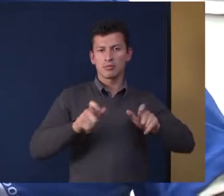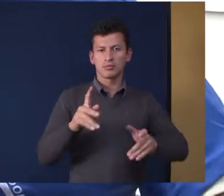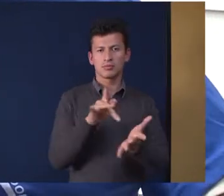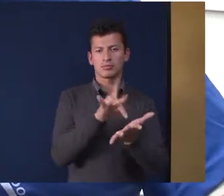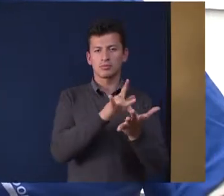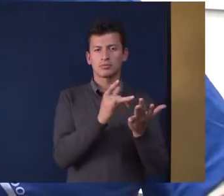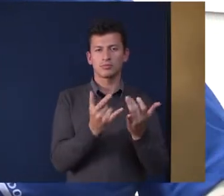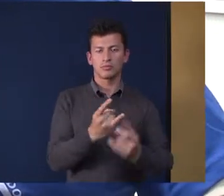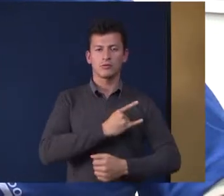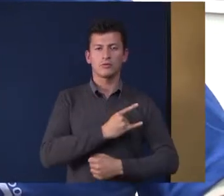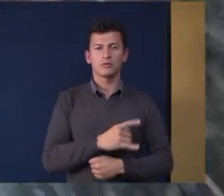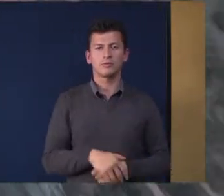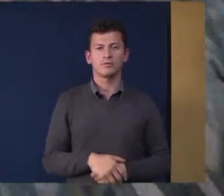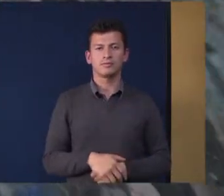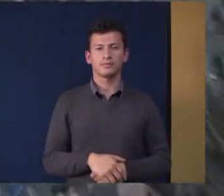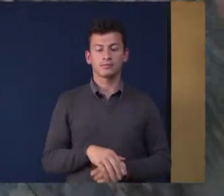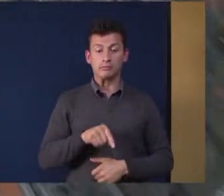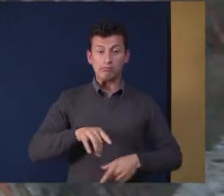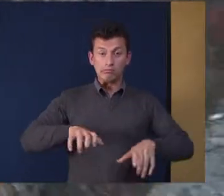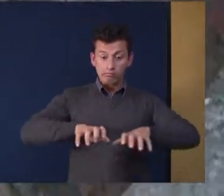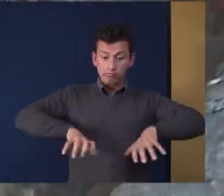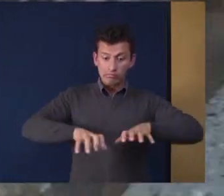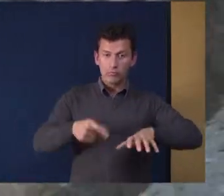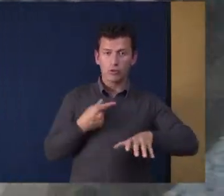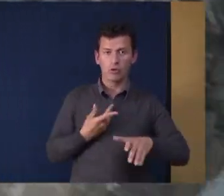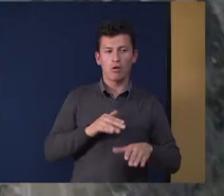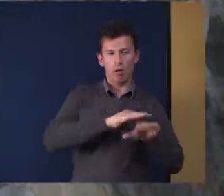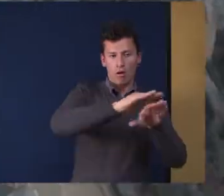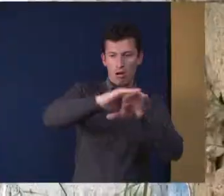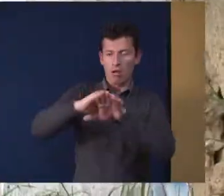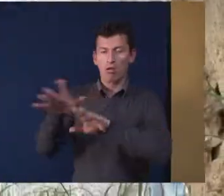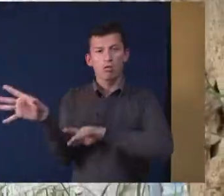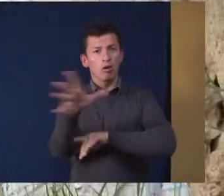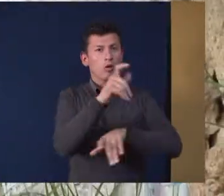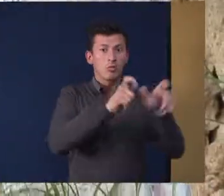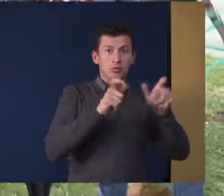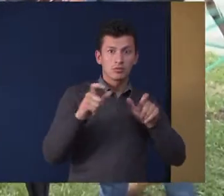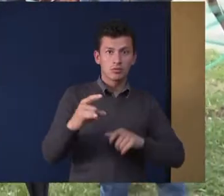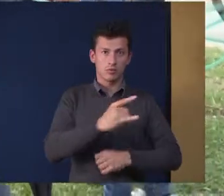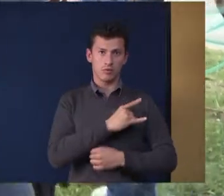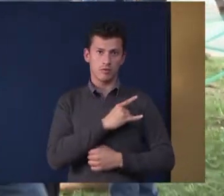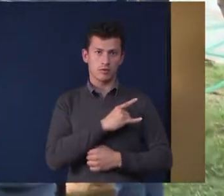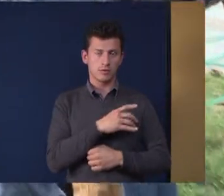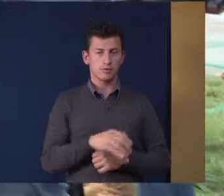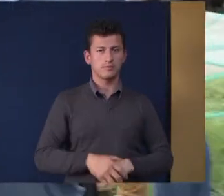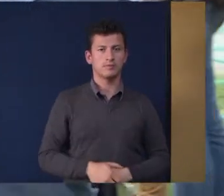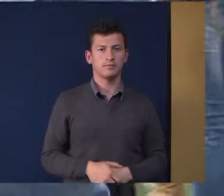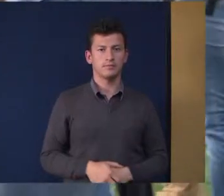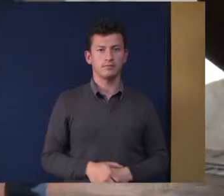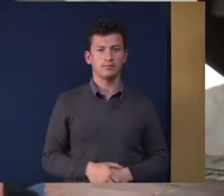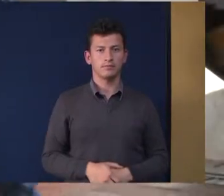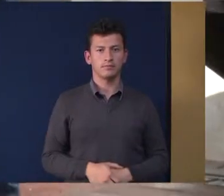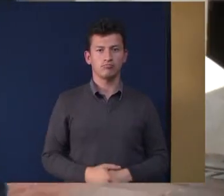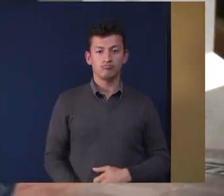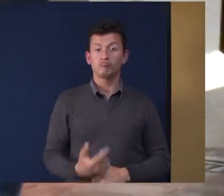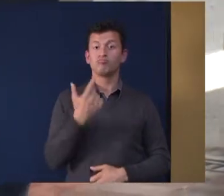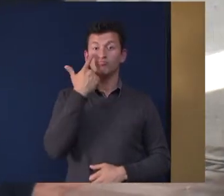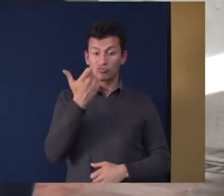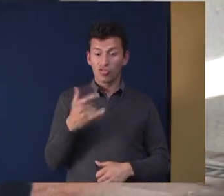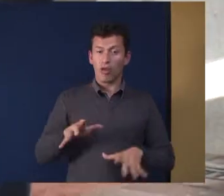convocatoria que se ha hecho para toda la comunidad universitaria Me parece chévere que existan esta clase de actividades y que toda la gente